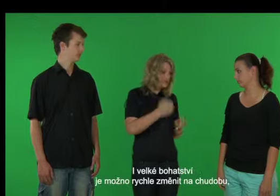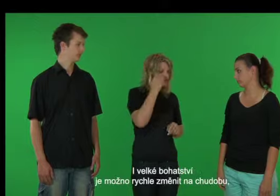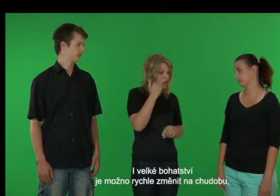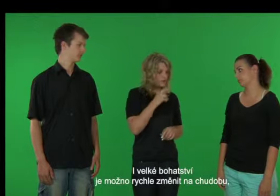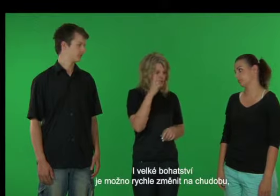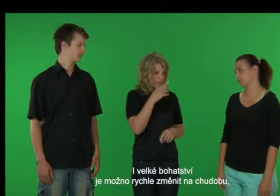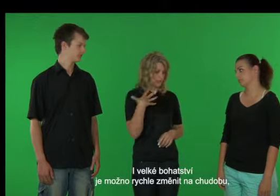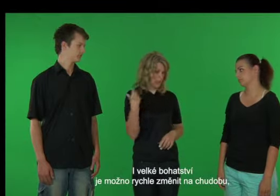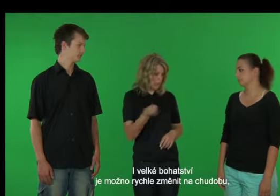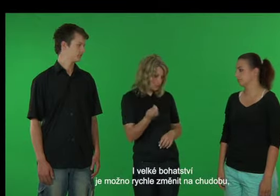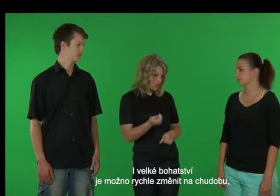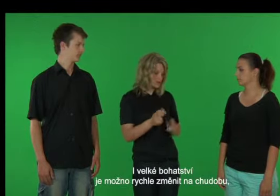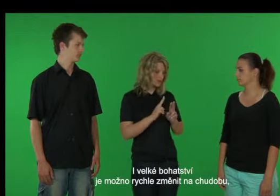možno rychle změnit na chudobu.